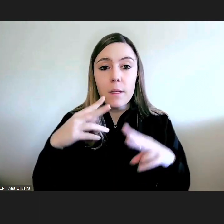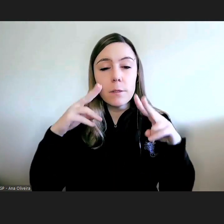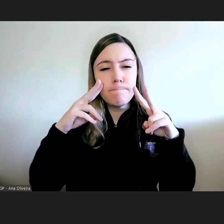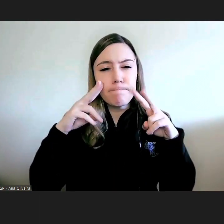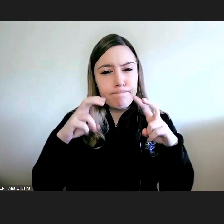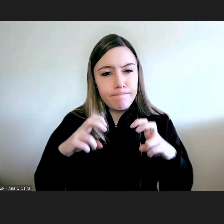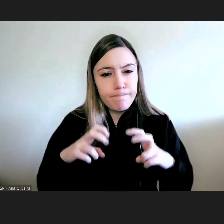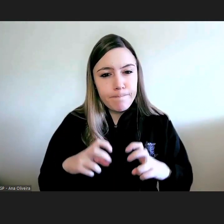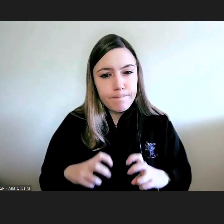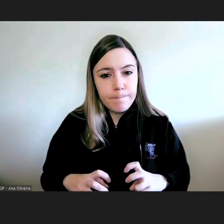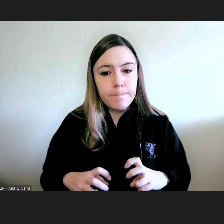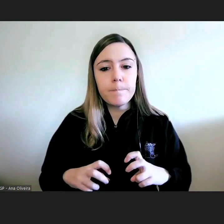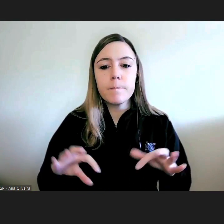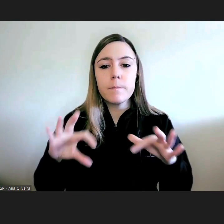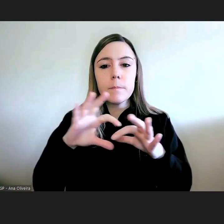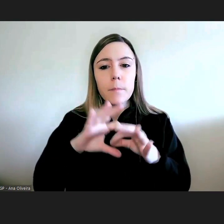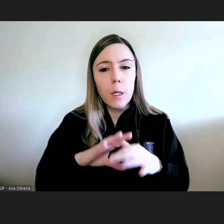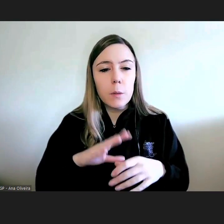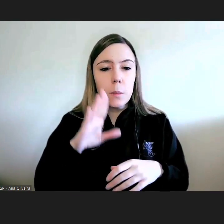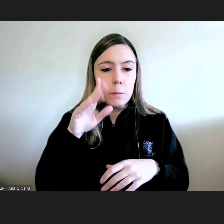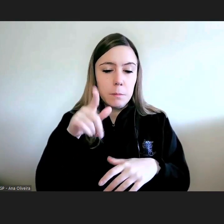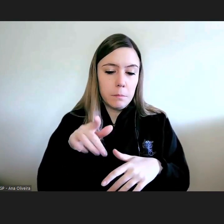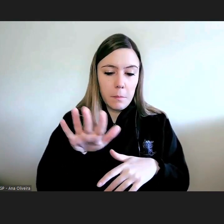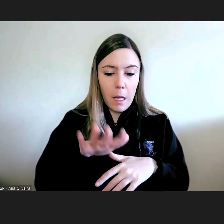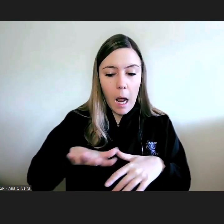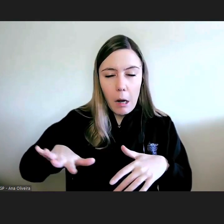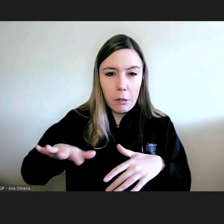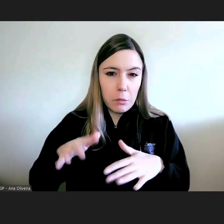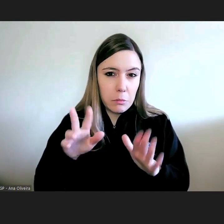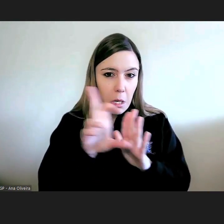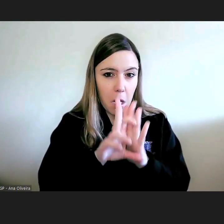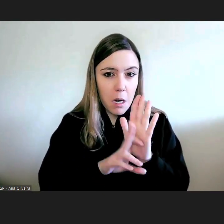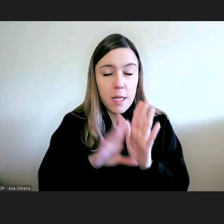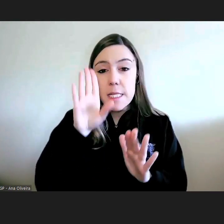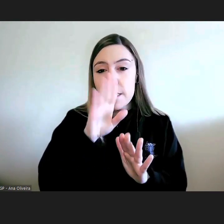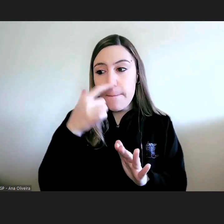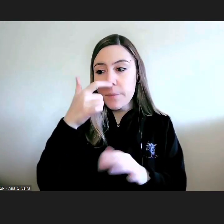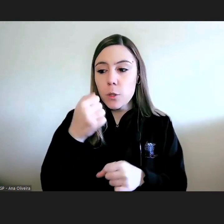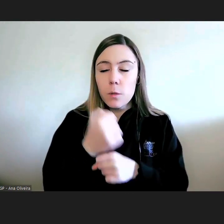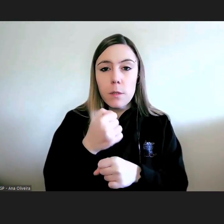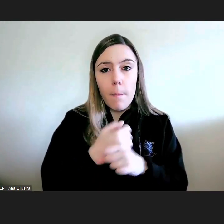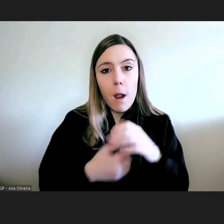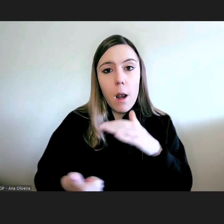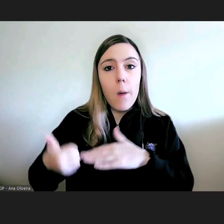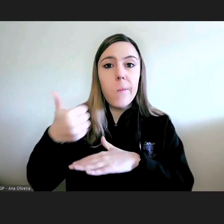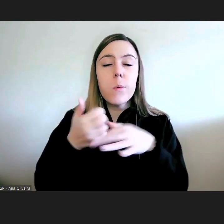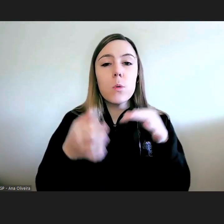normativa se o provedor de justiça entender que uma determinada